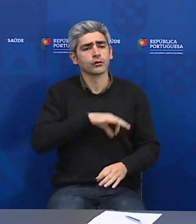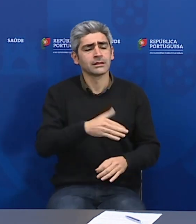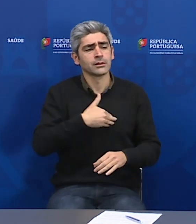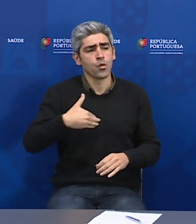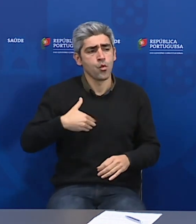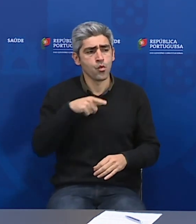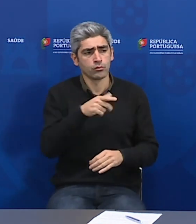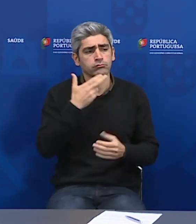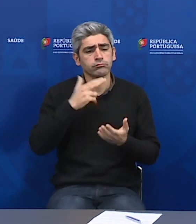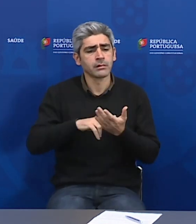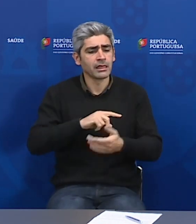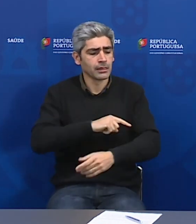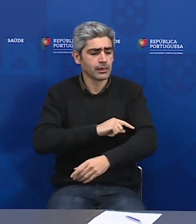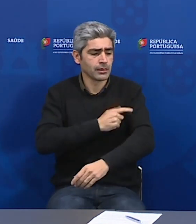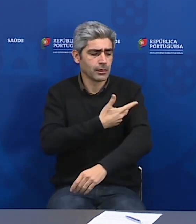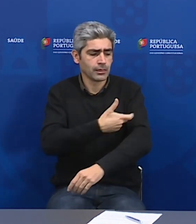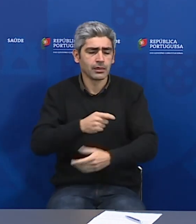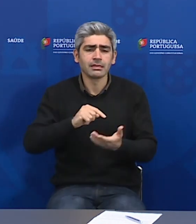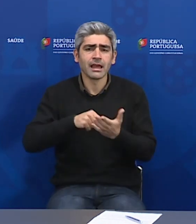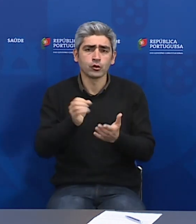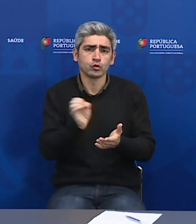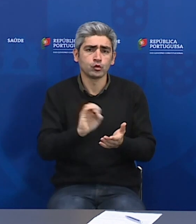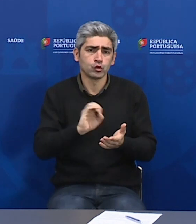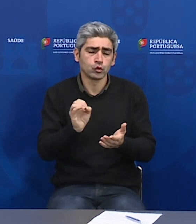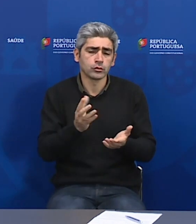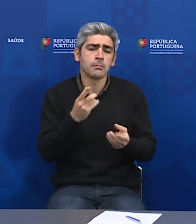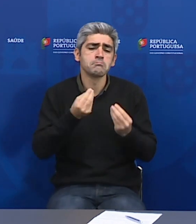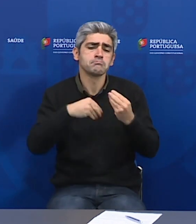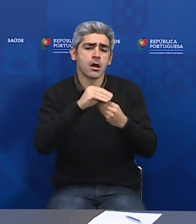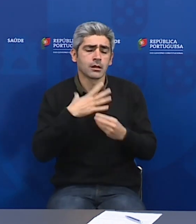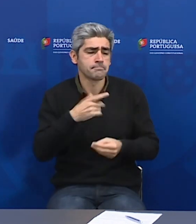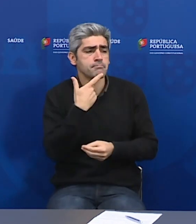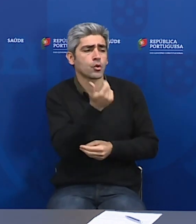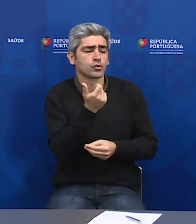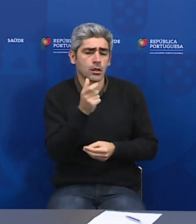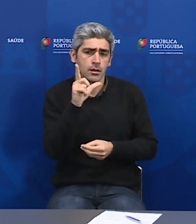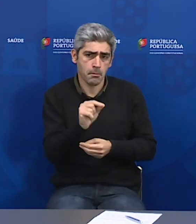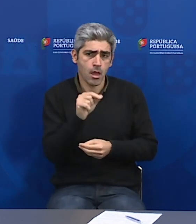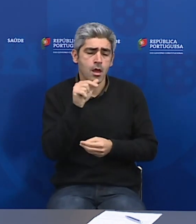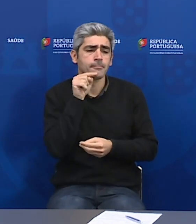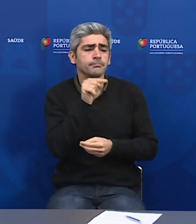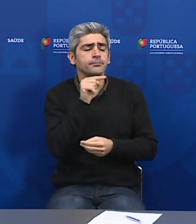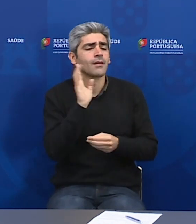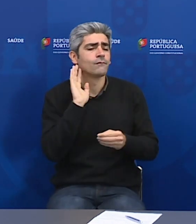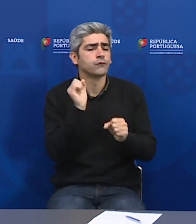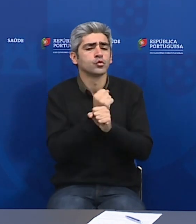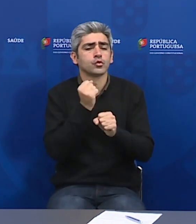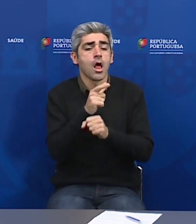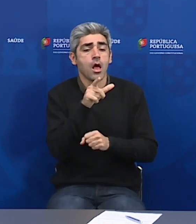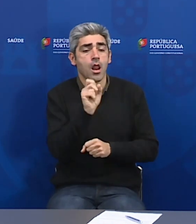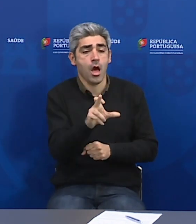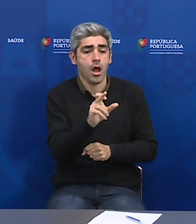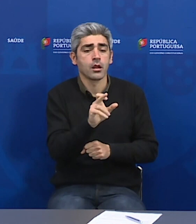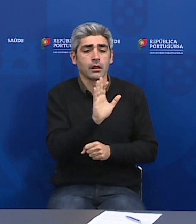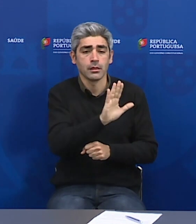a ser testados e já agora acrescento também a questão dos funcionários dos lares que